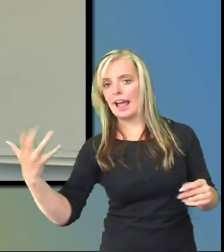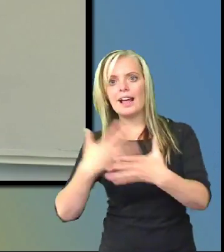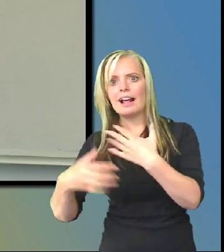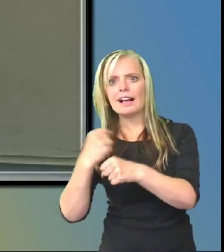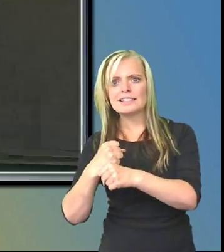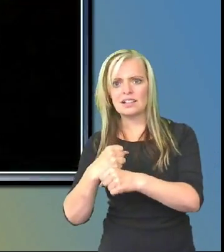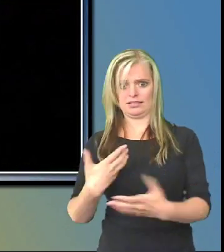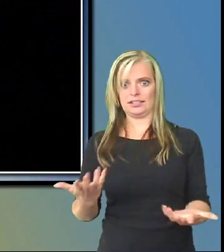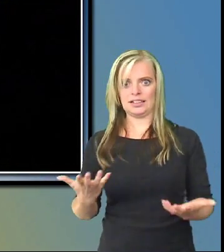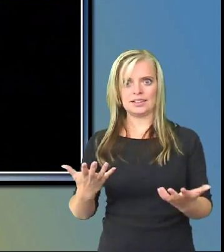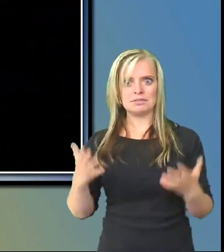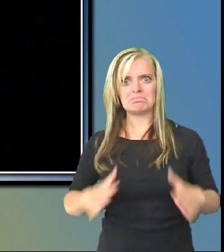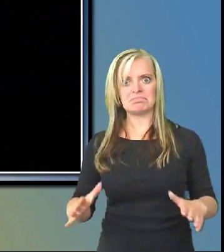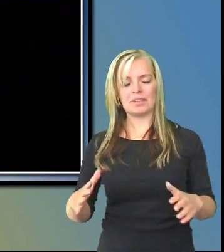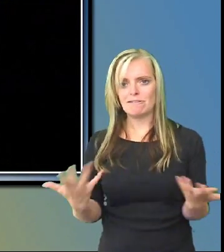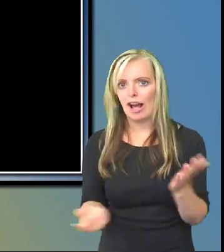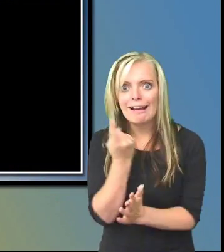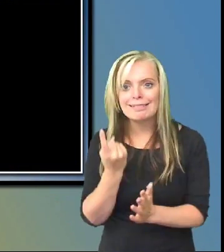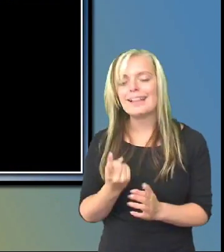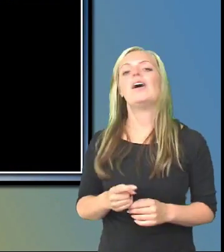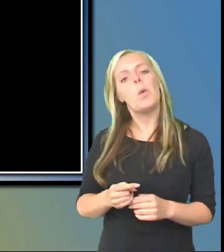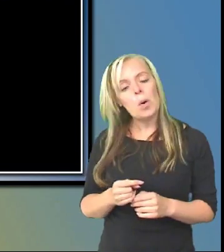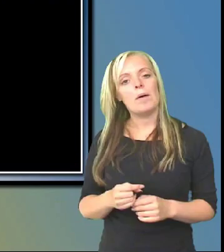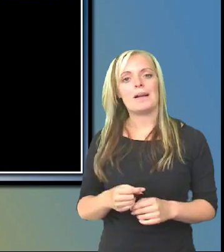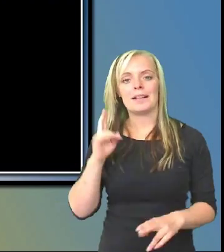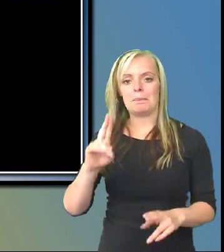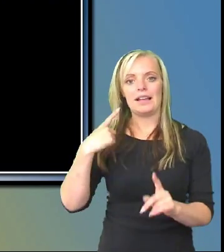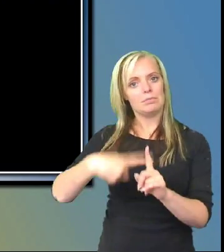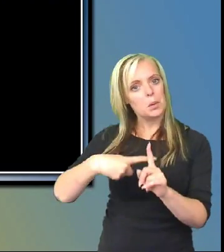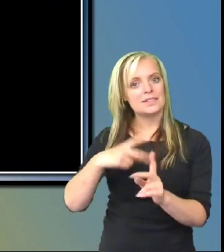Hallå. Vad håller på att hända. Men det är också en jättefördel. Att man kan jobba på flera språk.